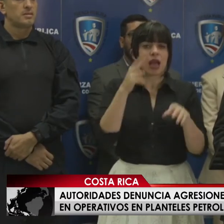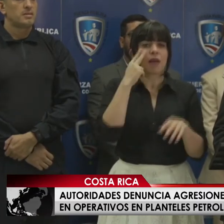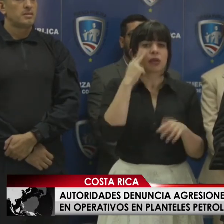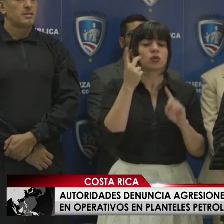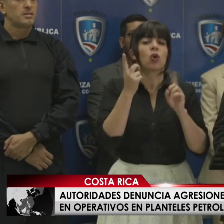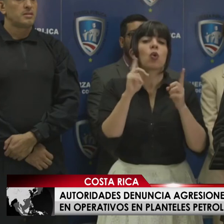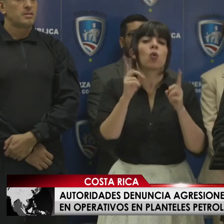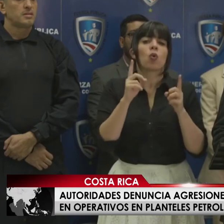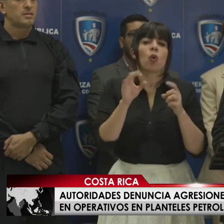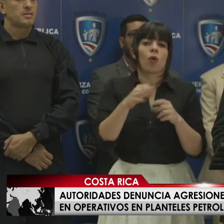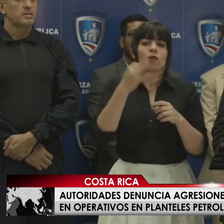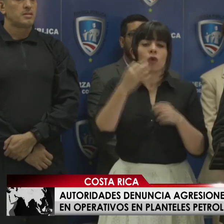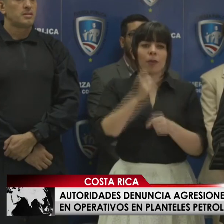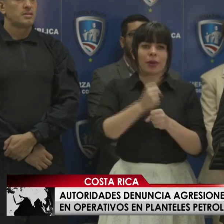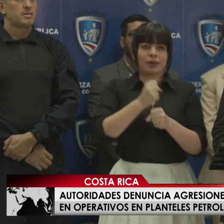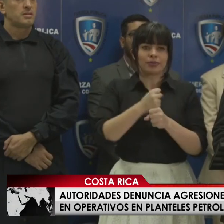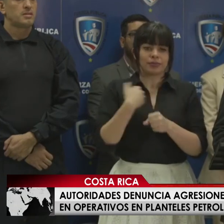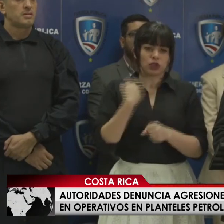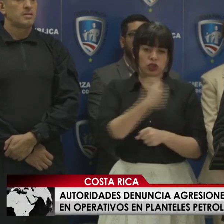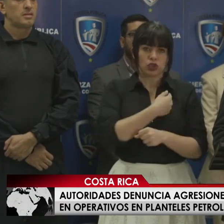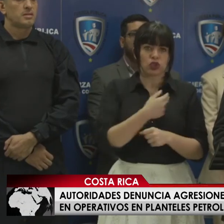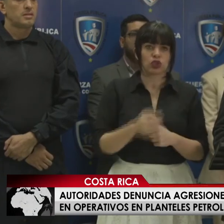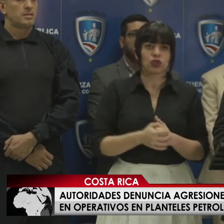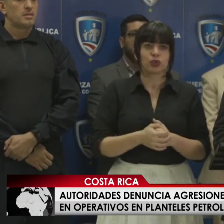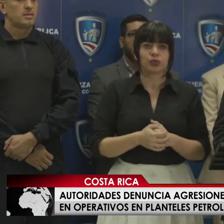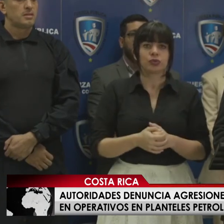cuál ha sido el accionar nuestro.